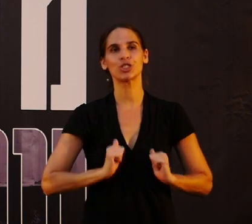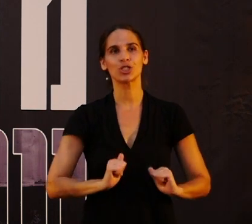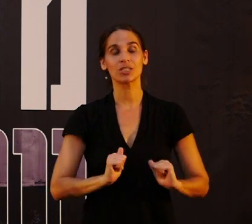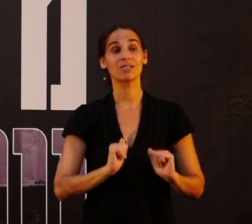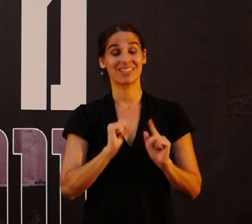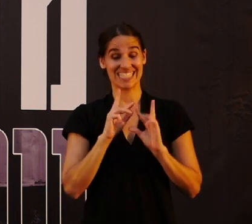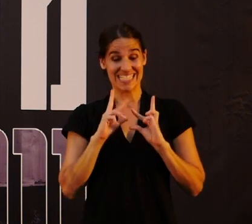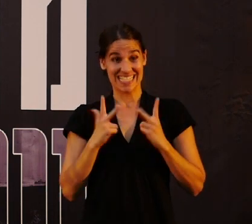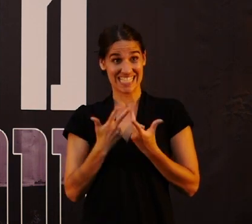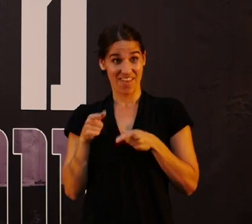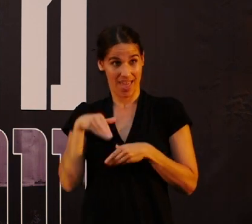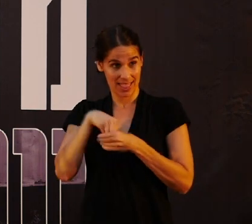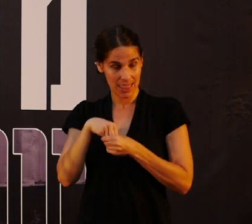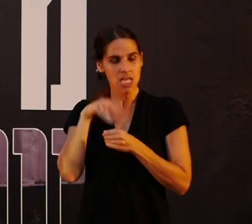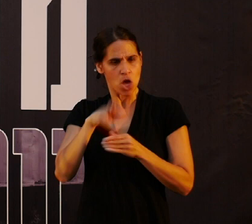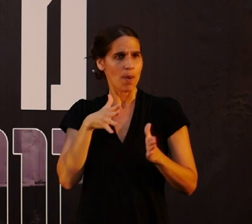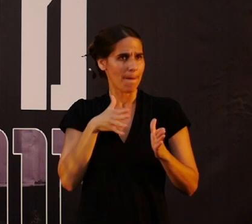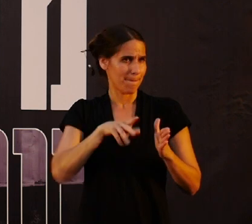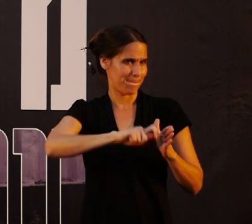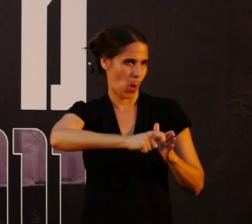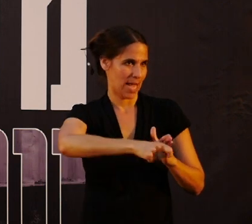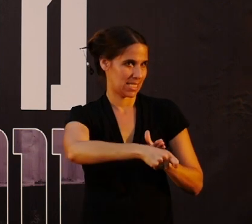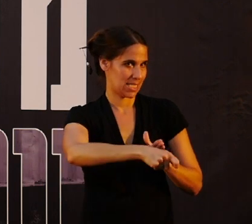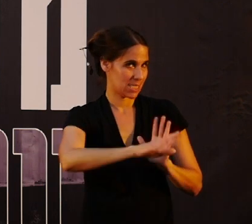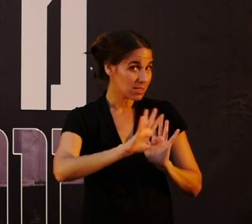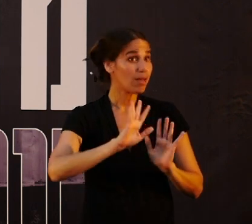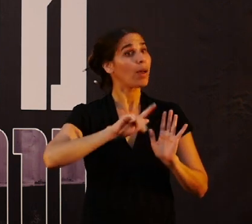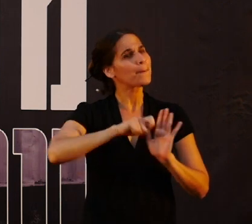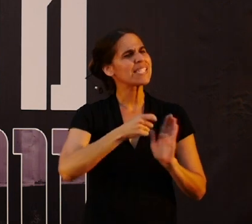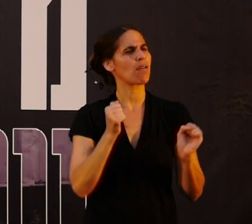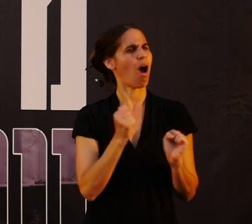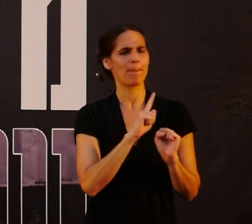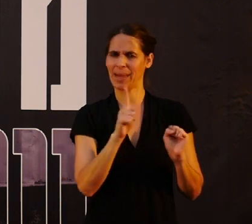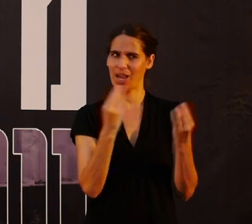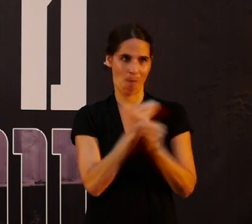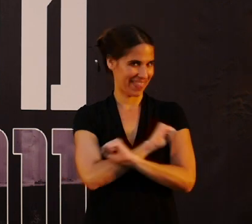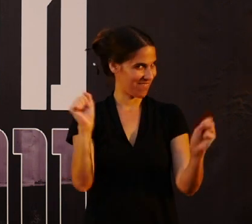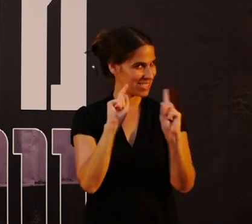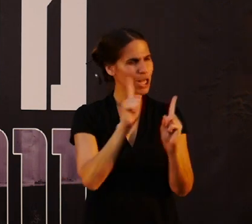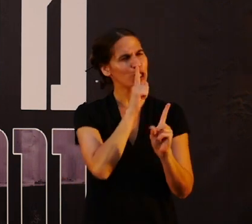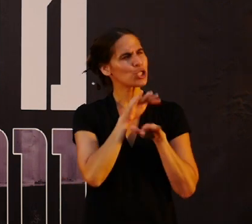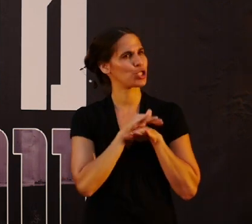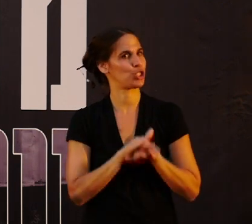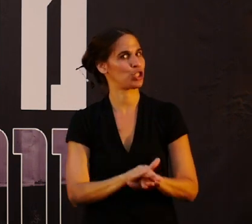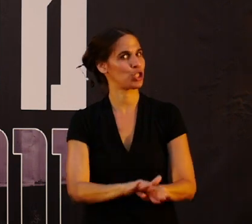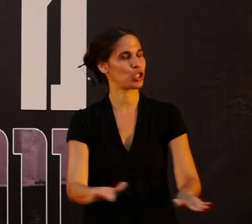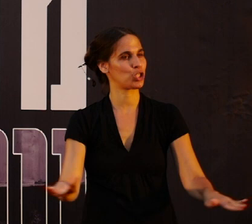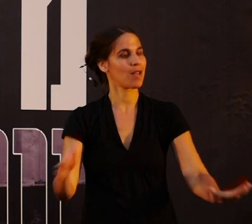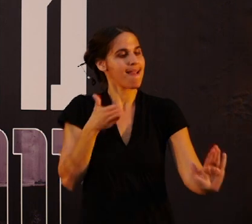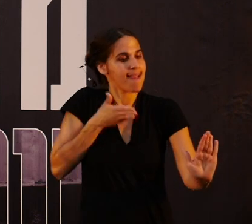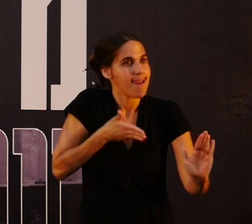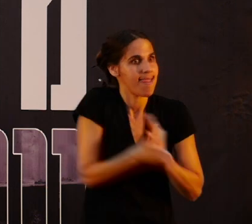בצוות עצמו יש פורץ. פריצה קרה ללא חומרי נפץ. נכנסים,